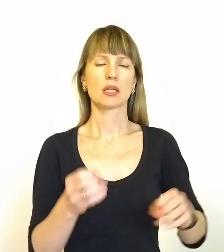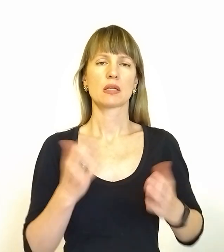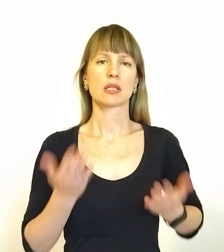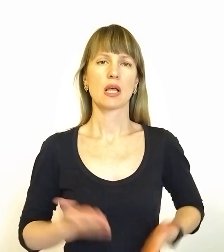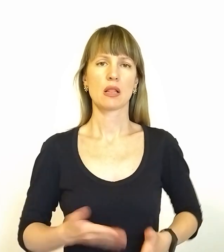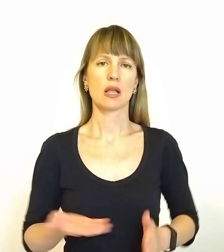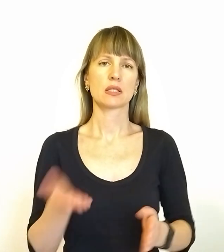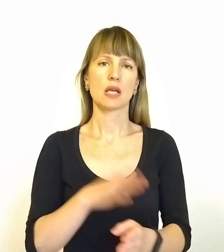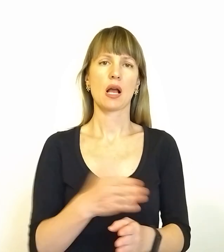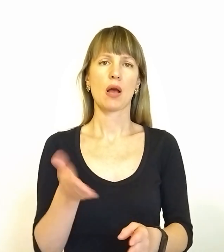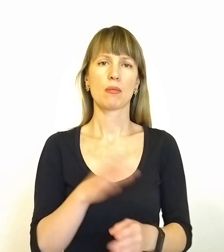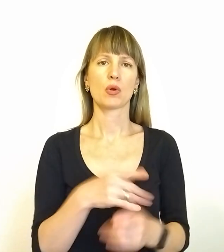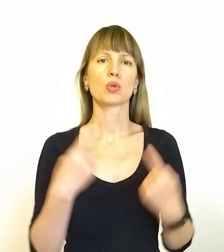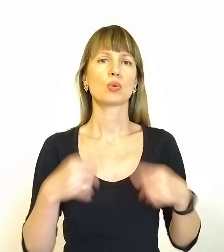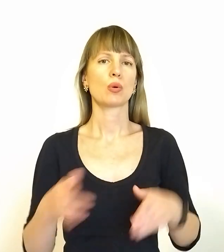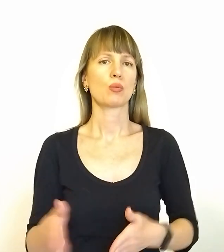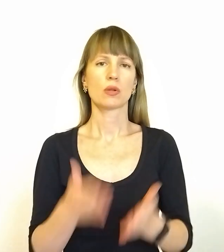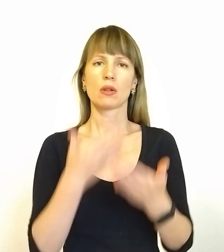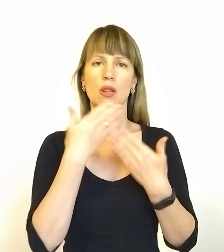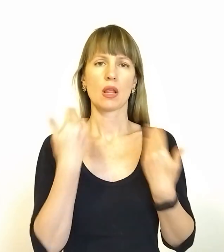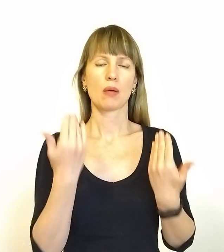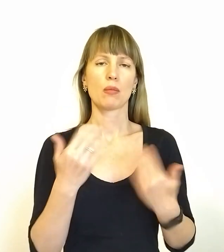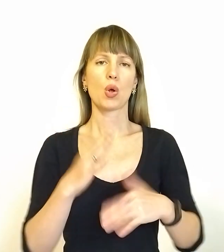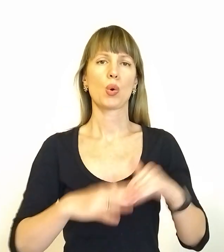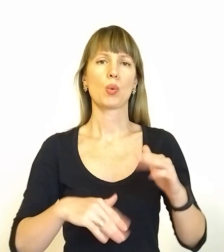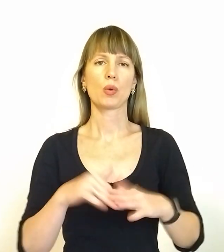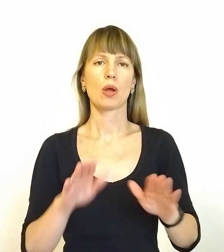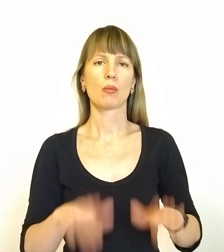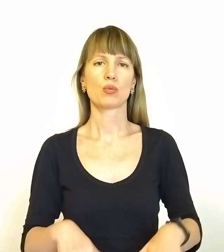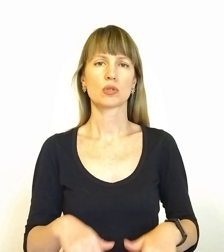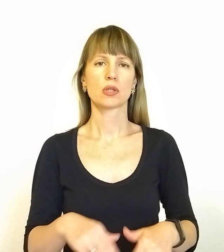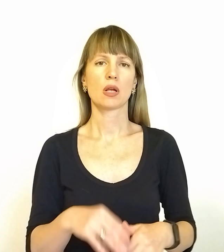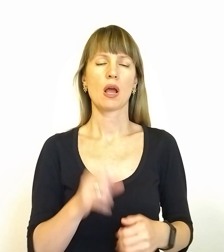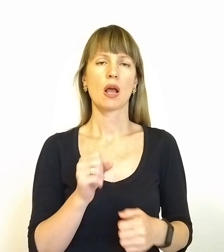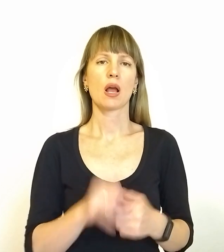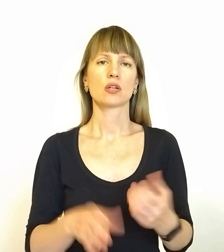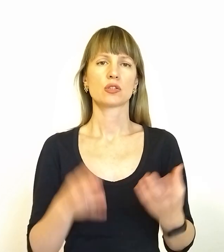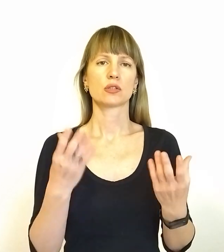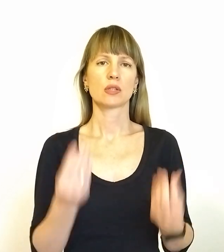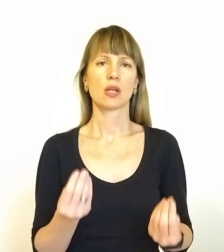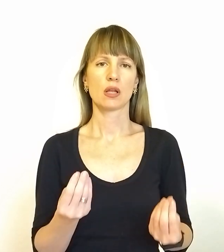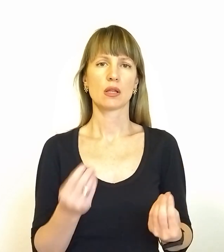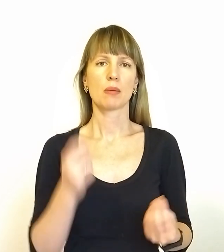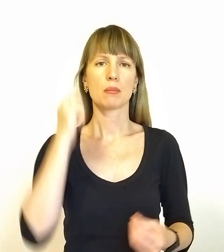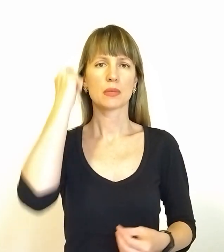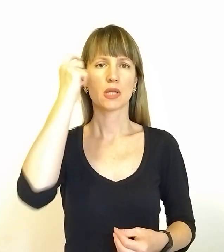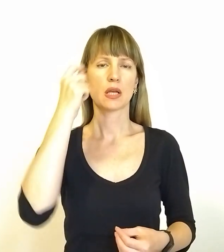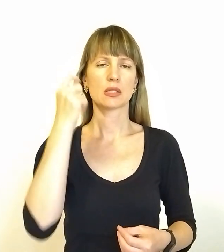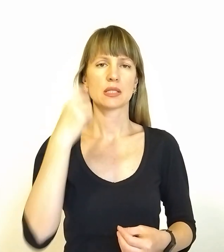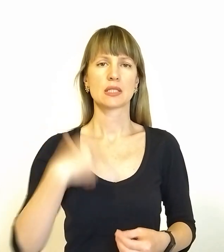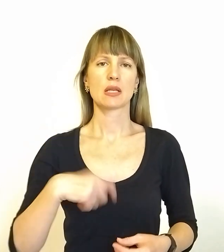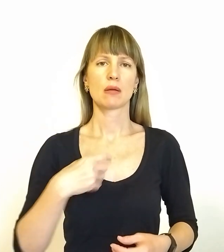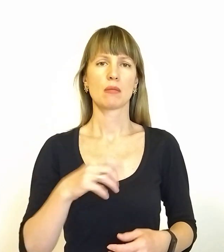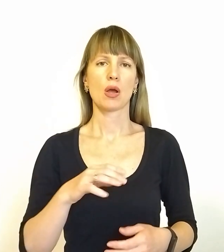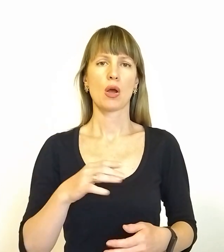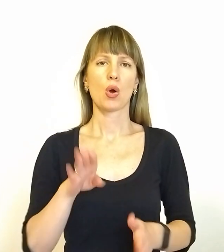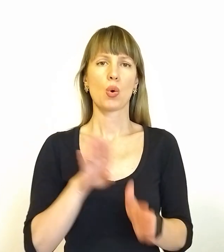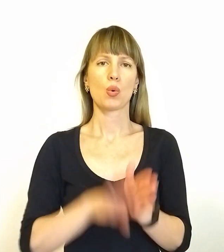закапували. Других выходів не було. Руки опускались. Дело в тому, що с кожним днем психологически себе все хуже і хуже починаєш